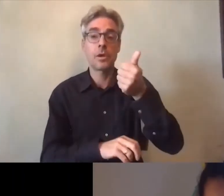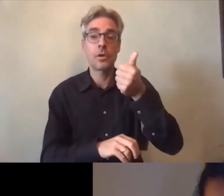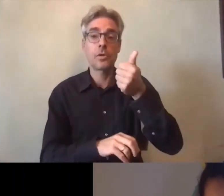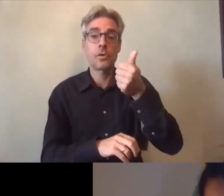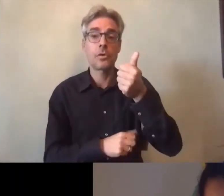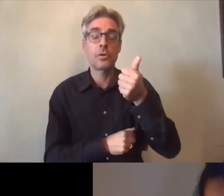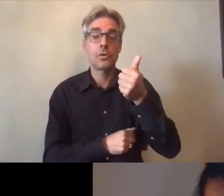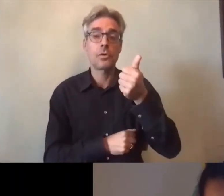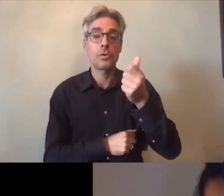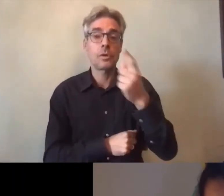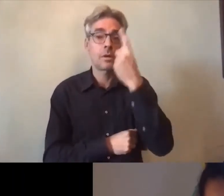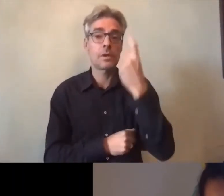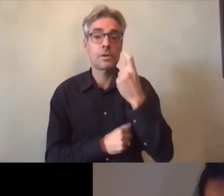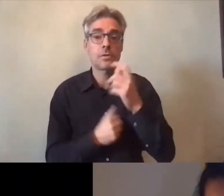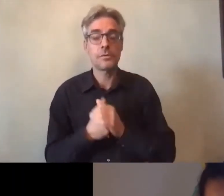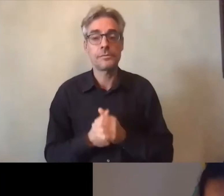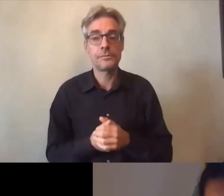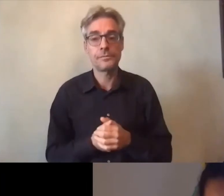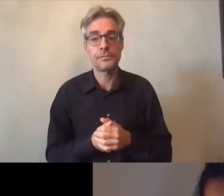posée par Jacques Zetoun